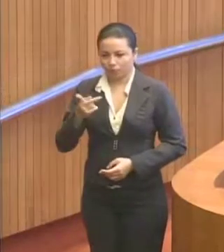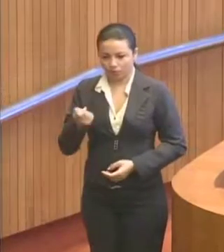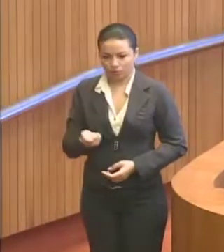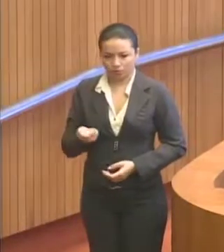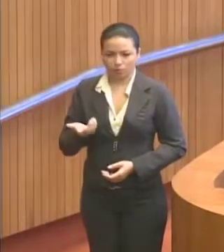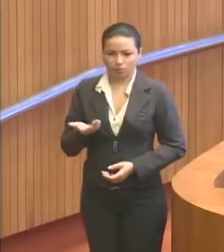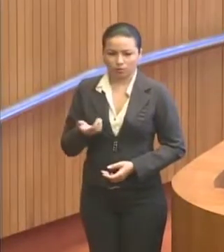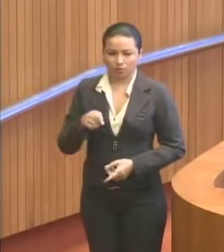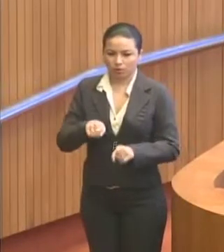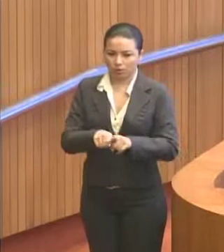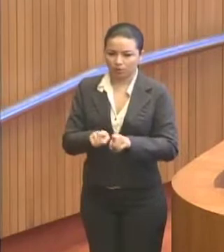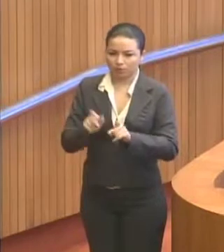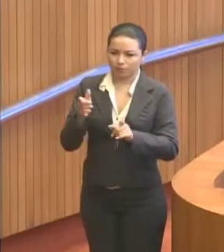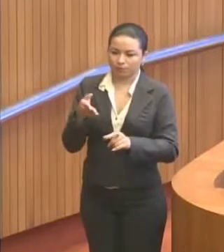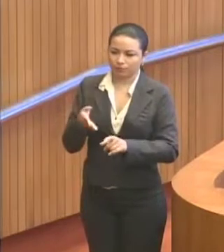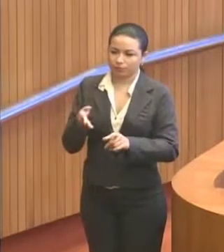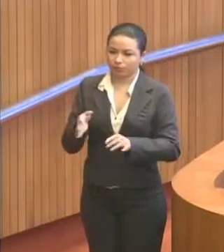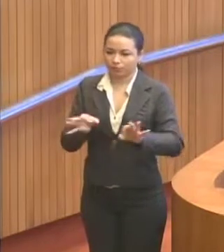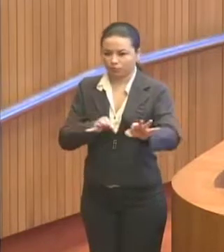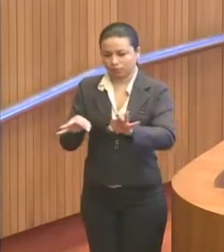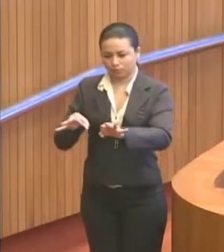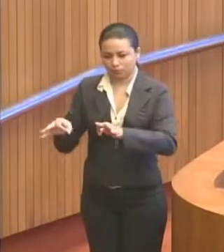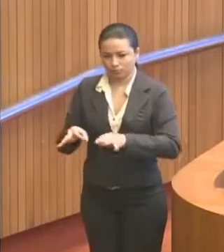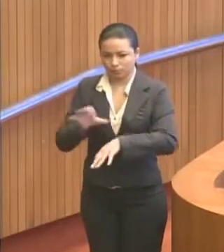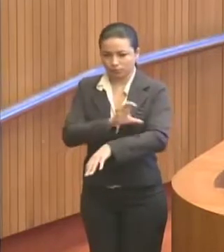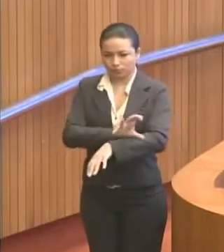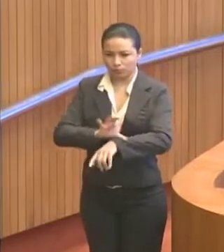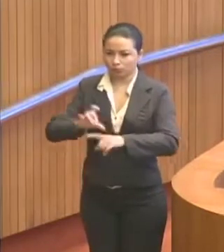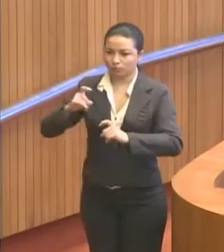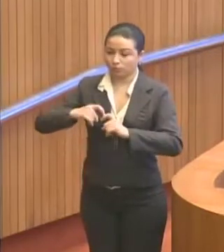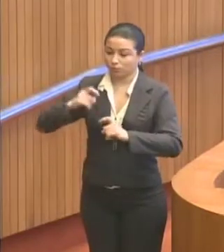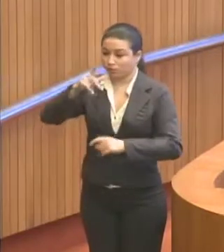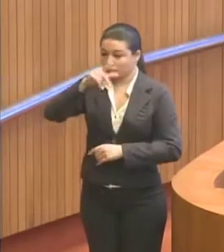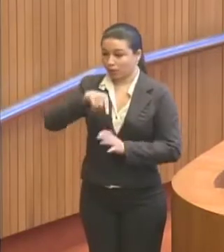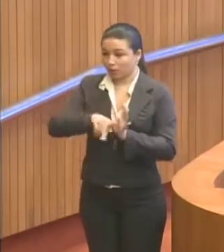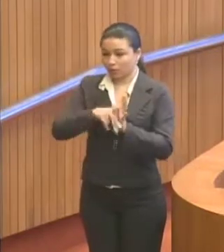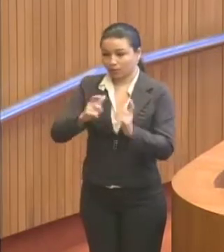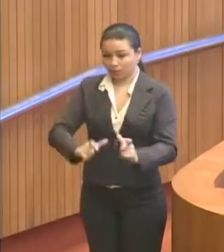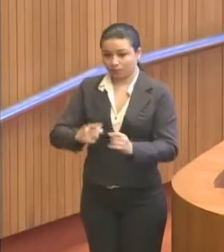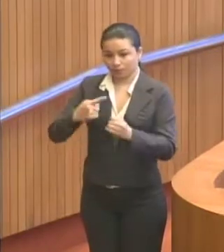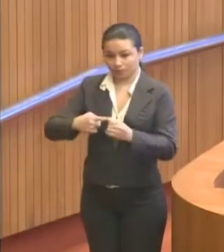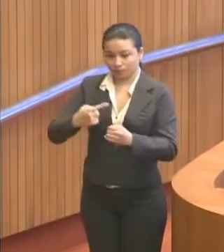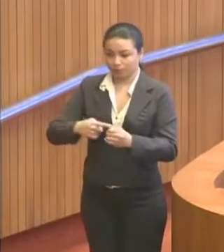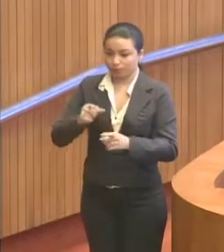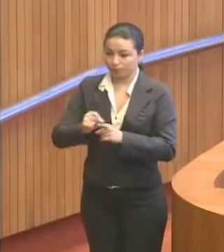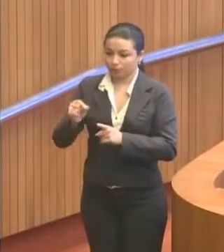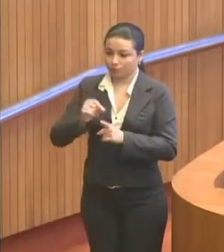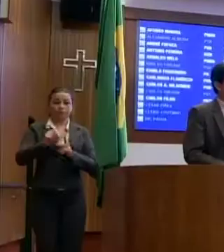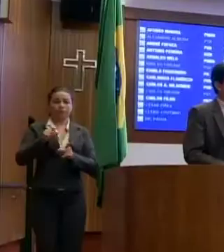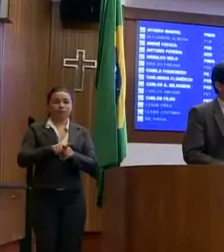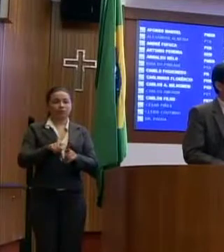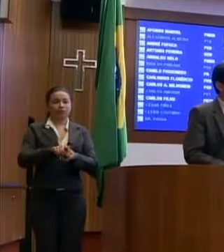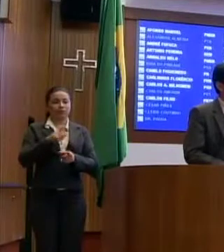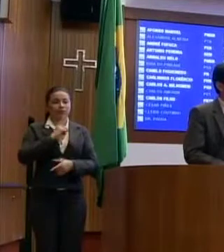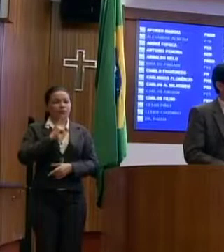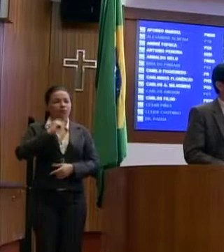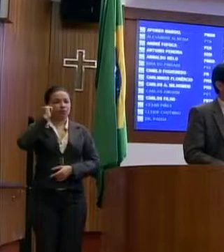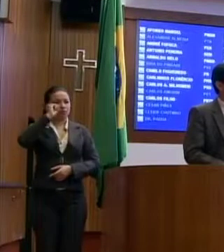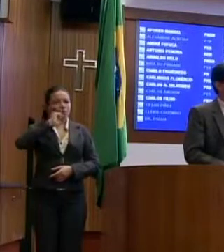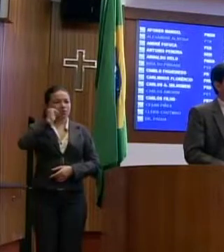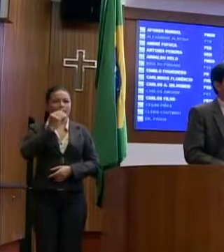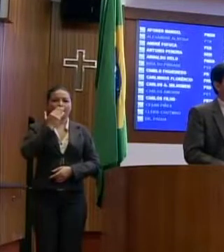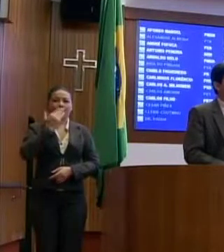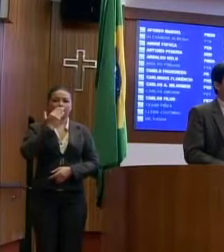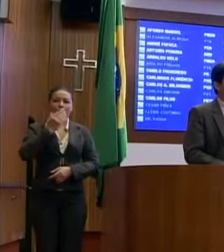para pleitear a integração do curso de Medicina ao município de Pinheiro, e se deve também ao senador José